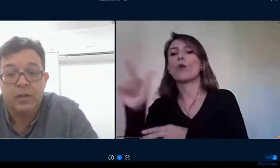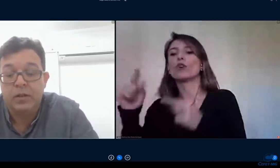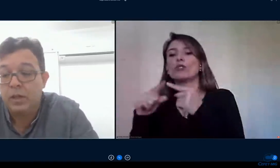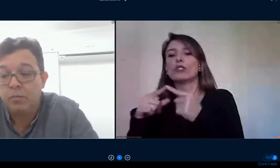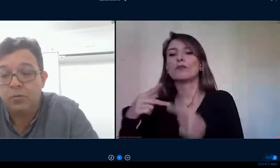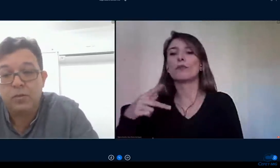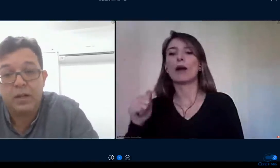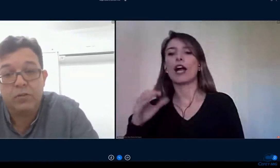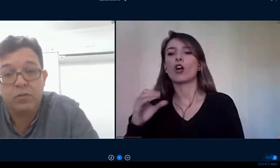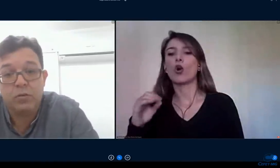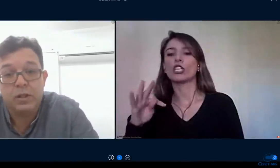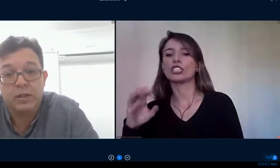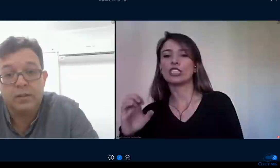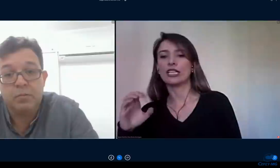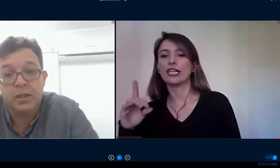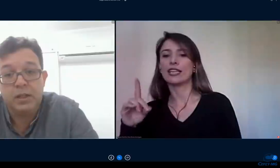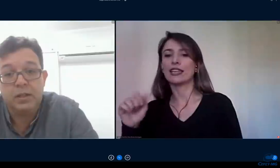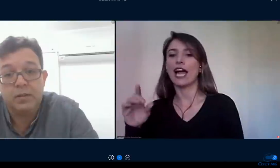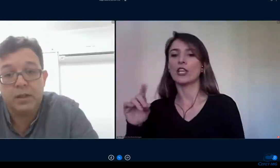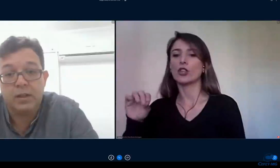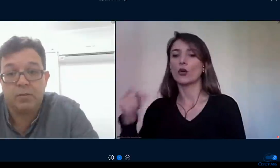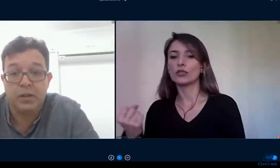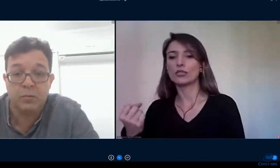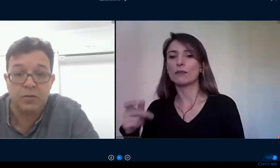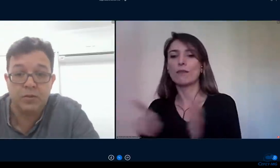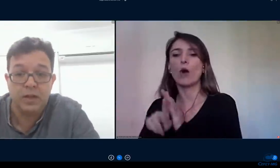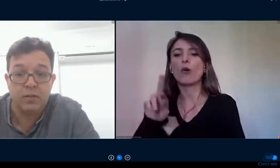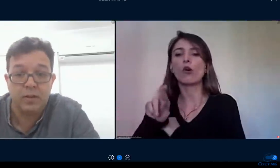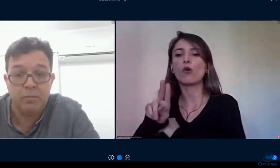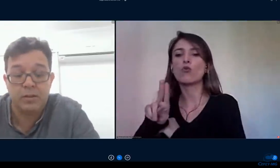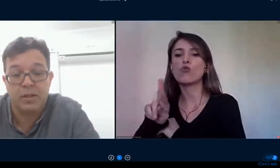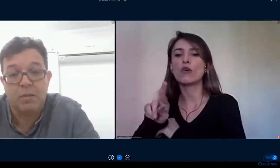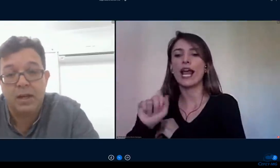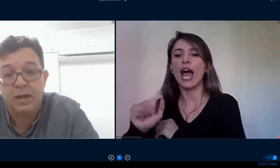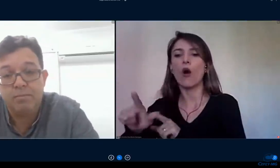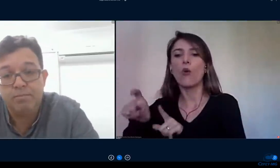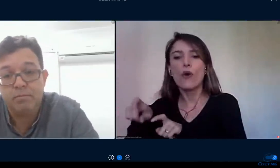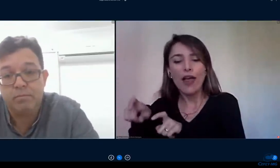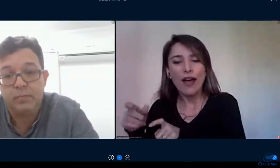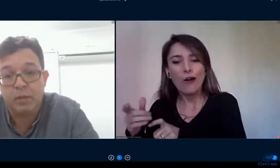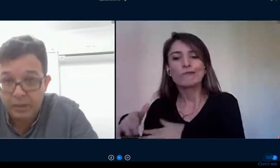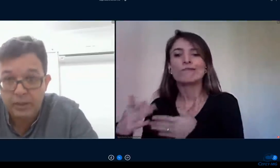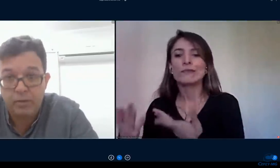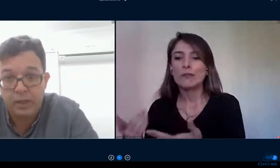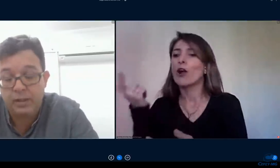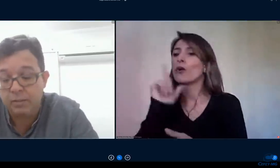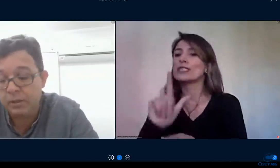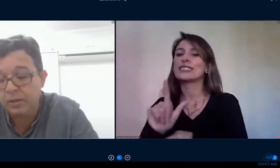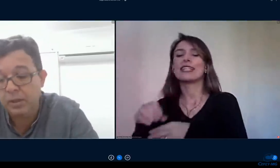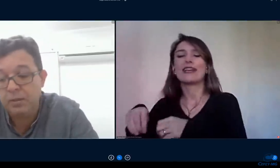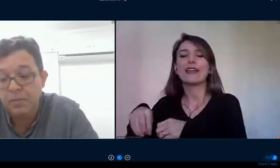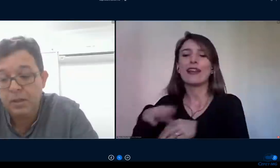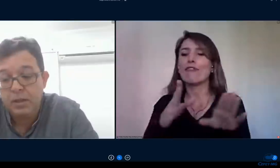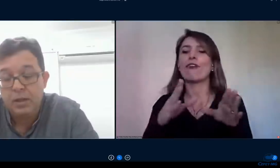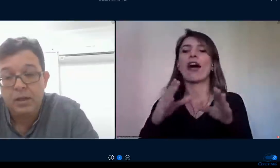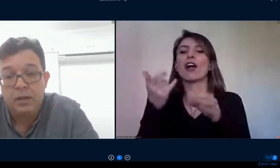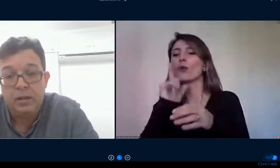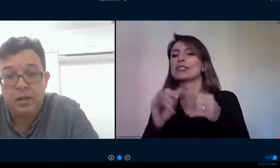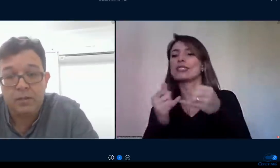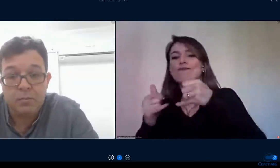temos casos de estudantes meninas que as mães precisaram sair para trabalhar perderam renda na pandemia